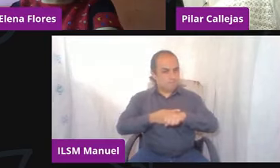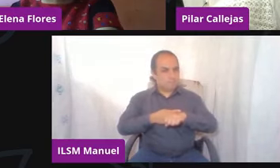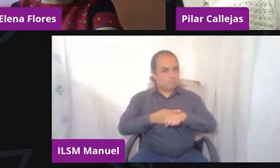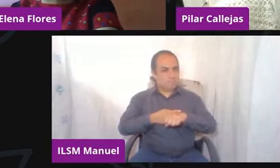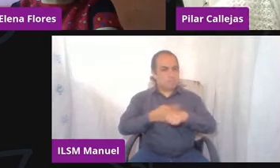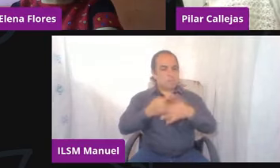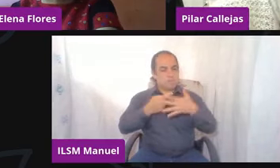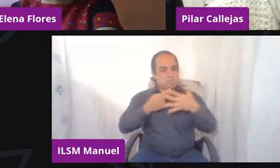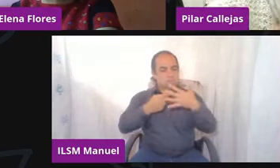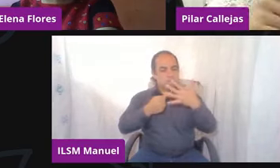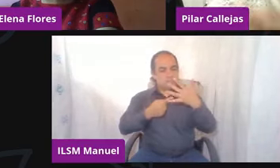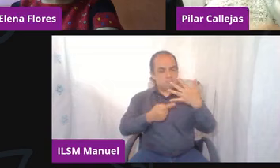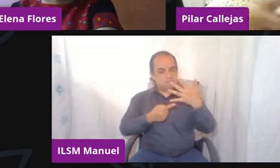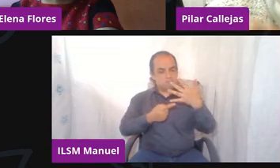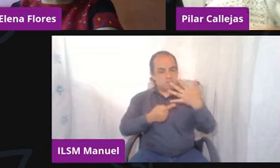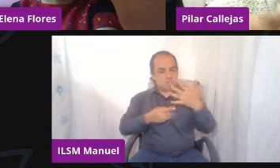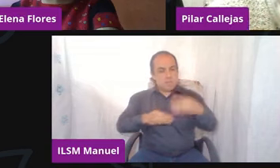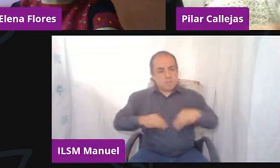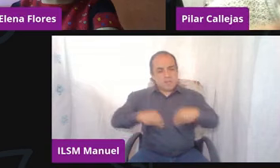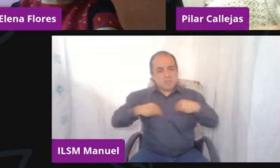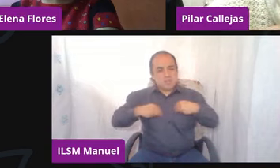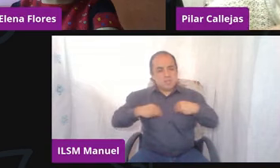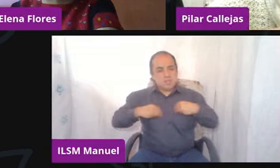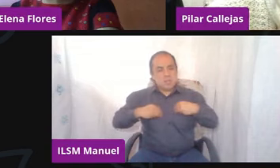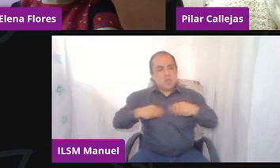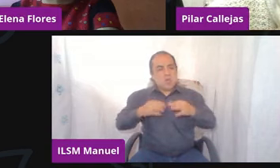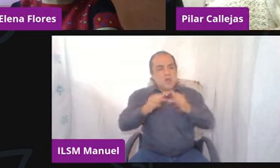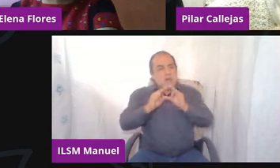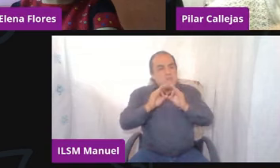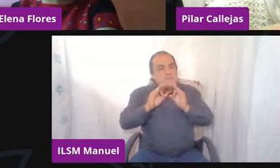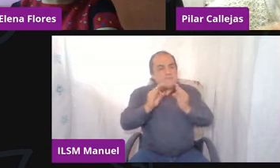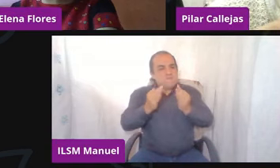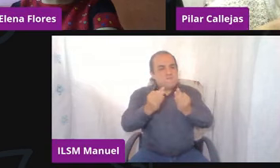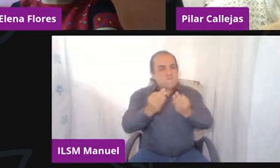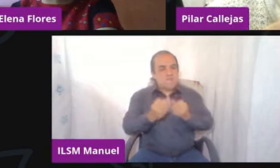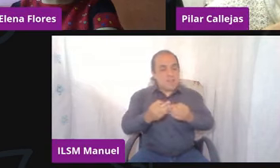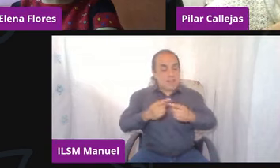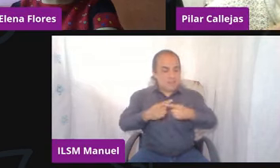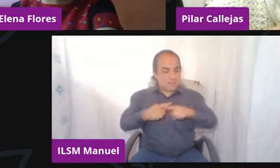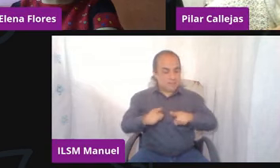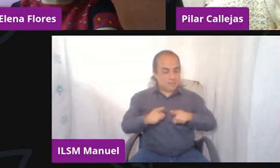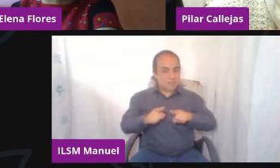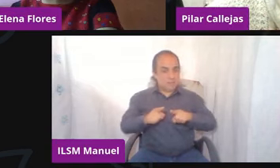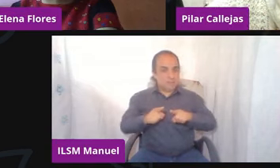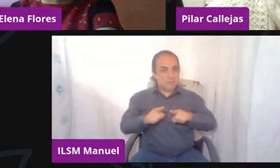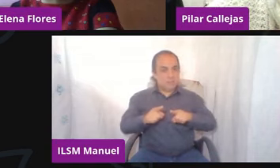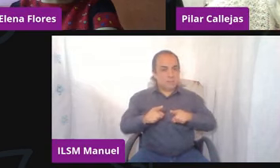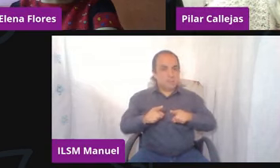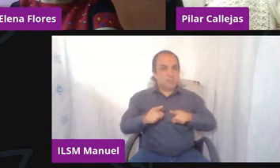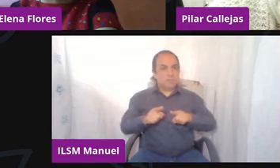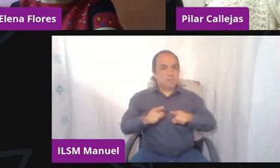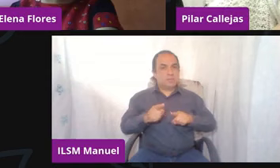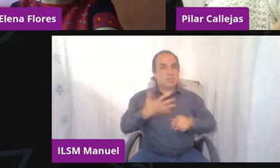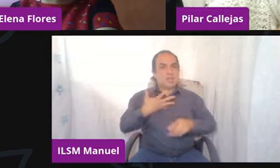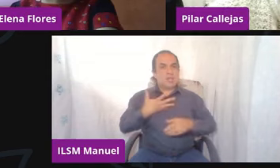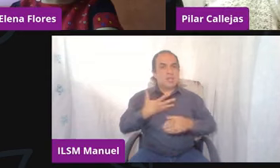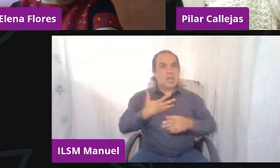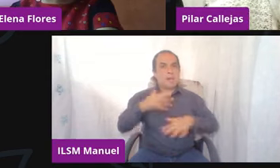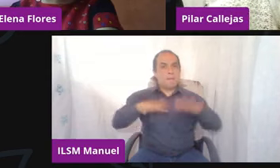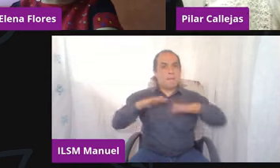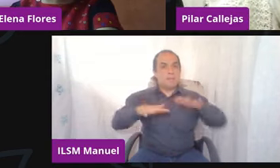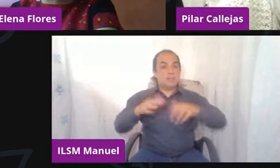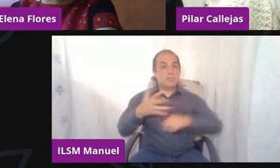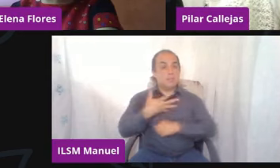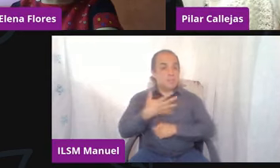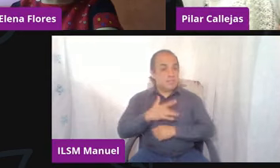estamos viendo todo un camino de fenómenos que nos van a a meter en situaciones de mucha